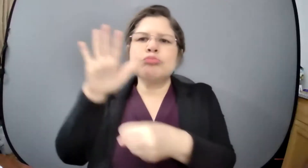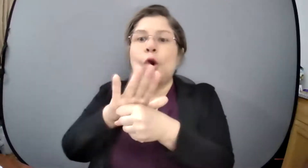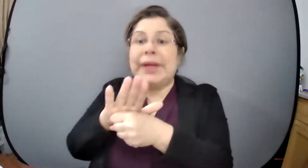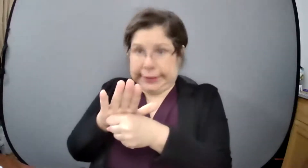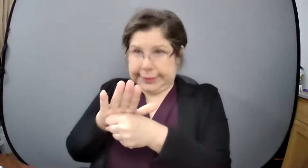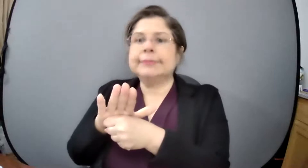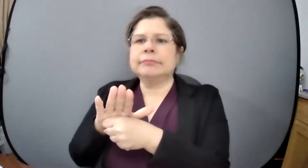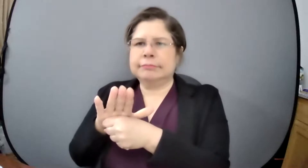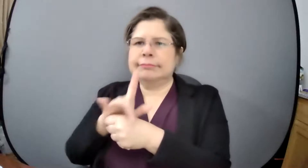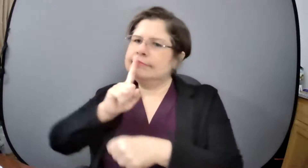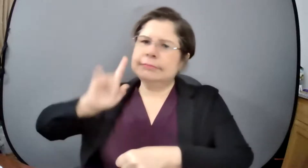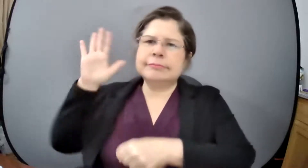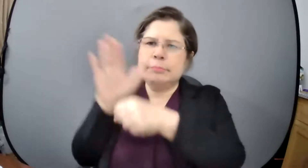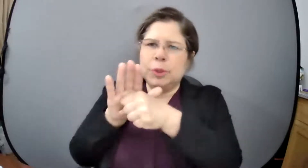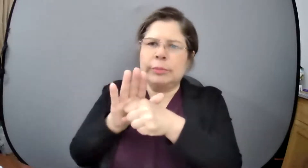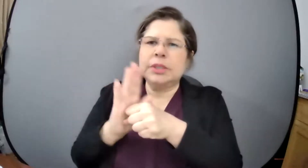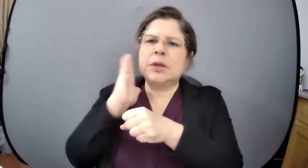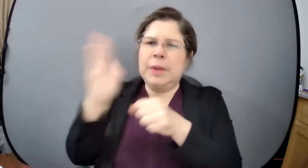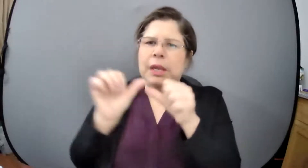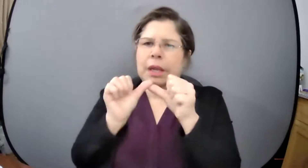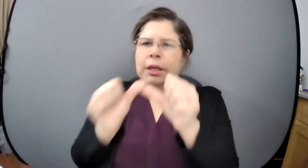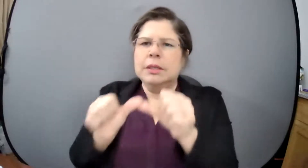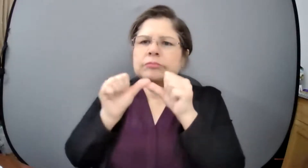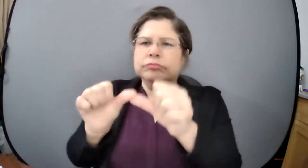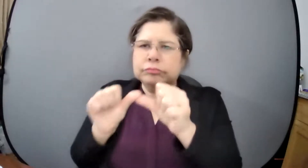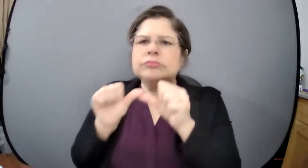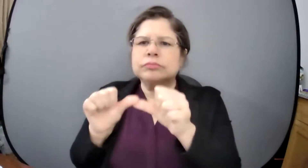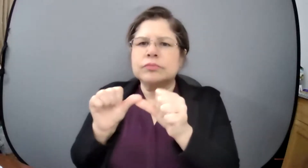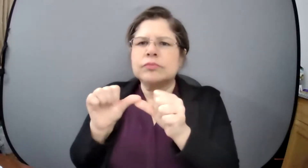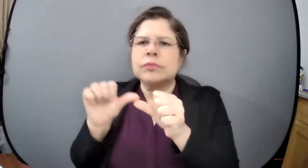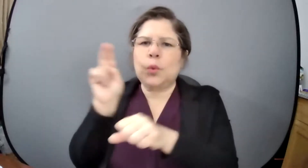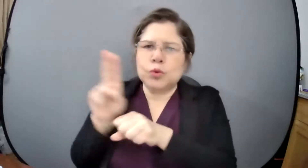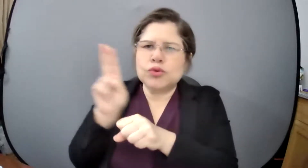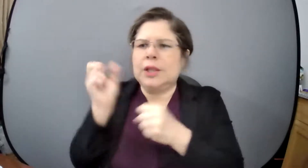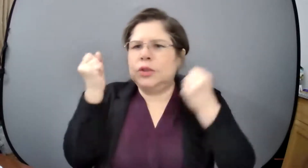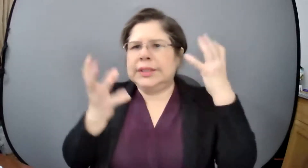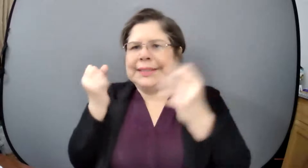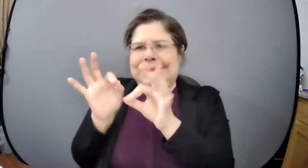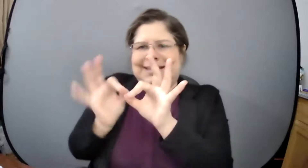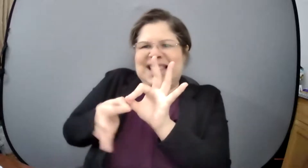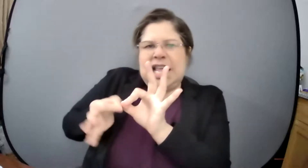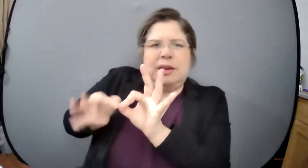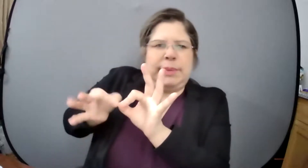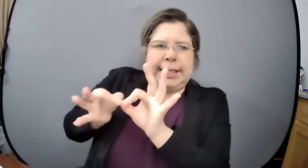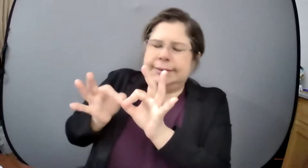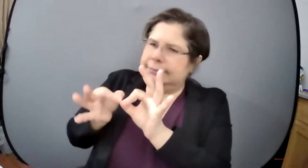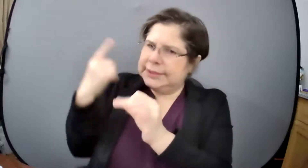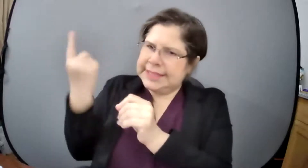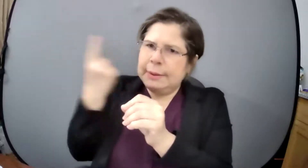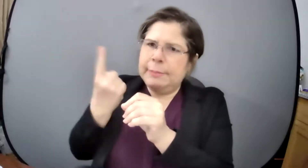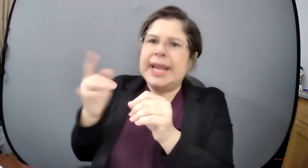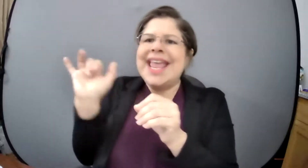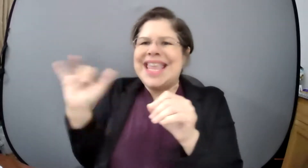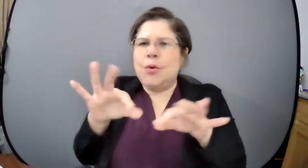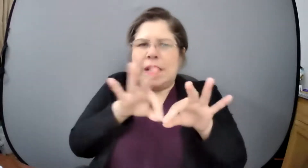utilizando los intérpretes en todos nuestros videos tenernos los subtítulos y